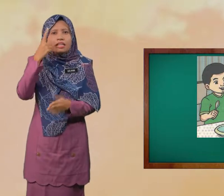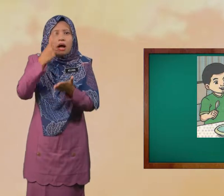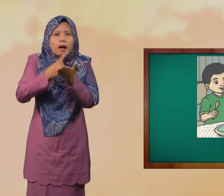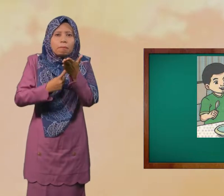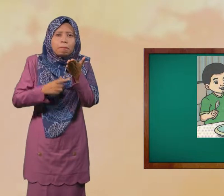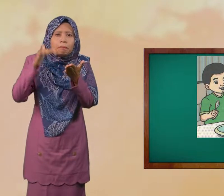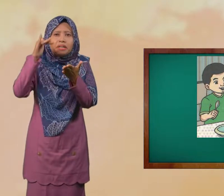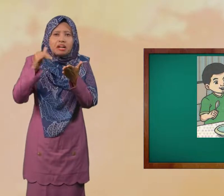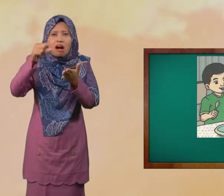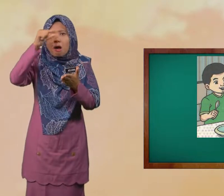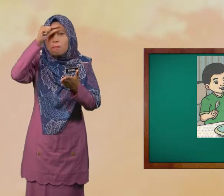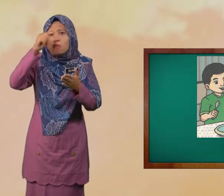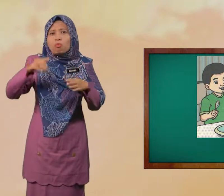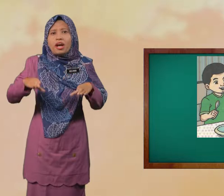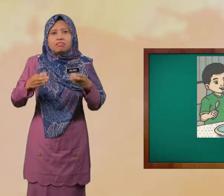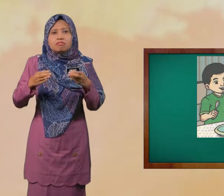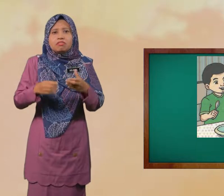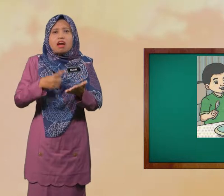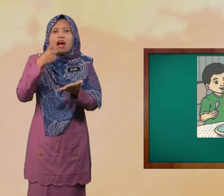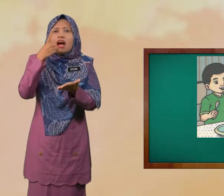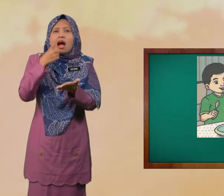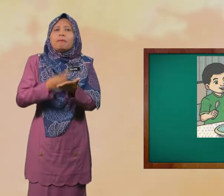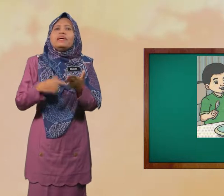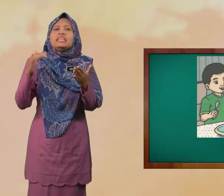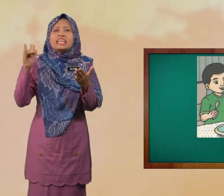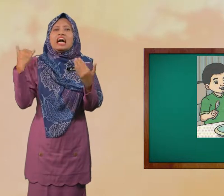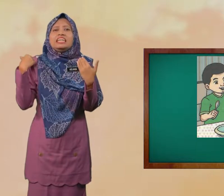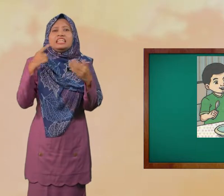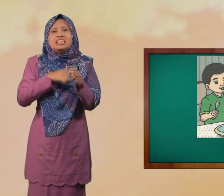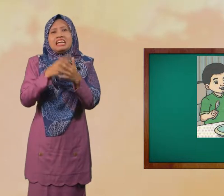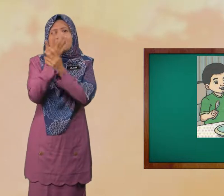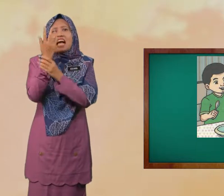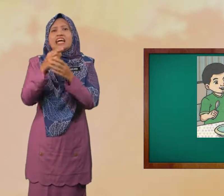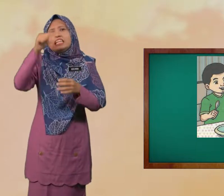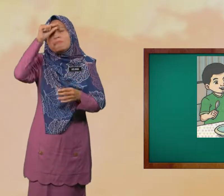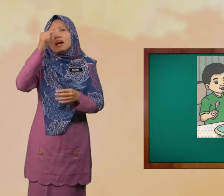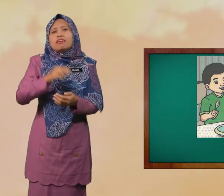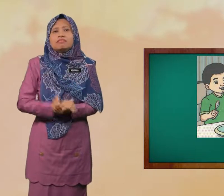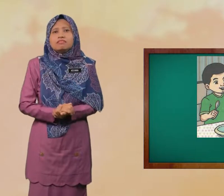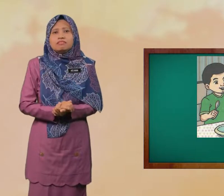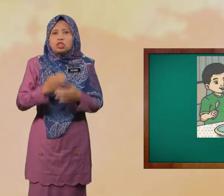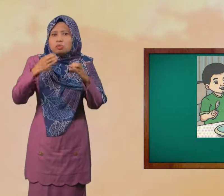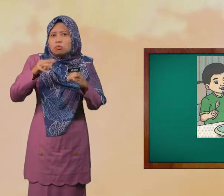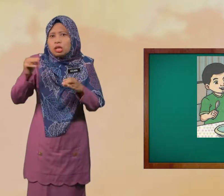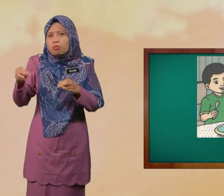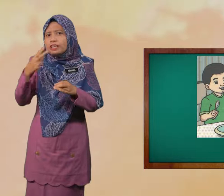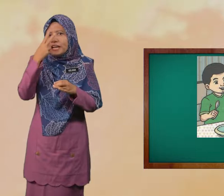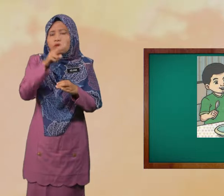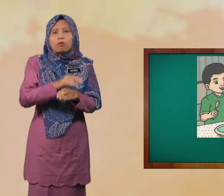Apa Yang Abang Buat Apa Yang Ada Di Tangan Abang Cuba Murid-murid Tengok